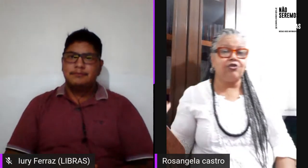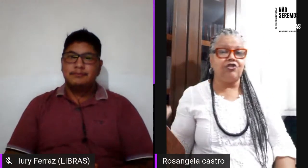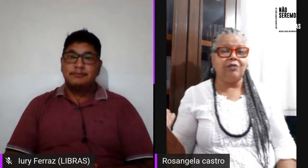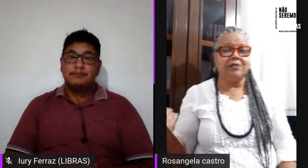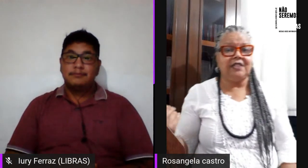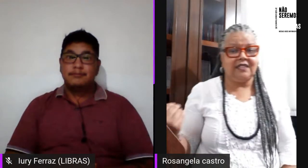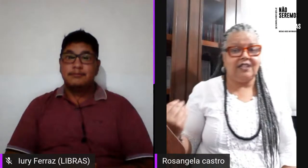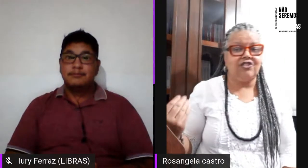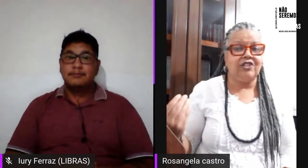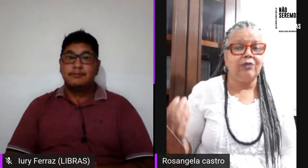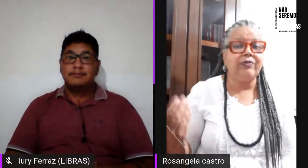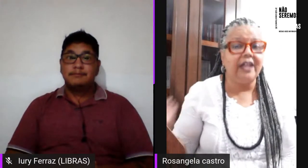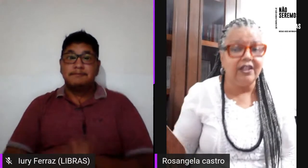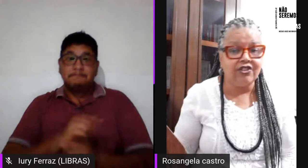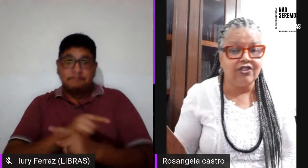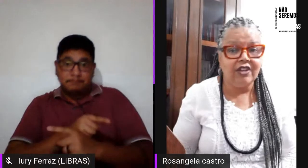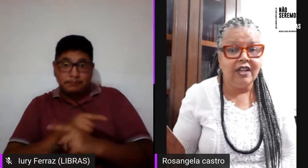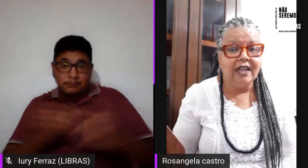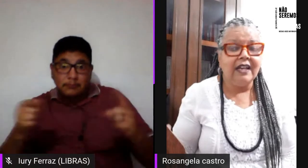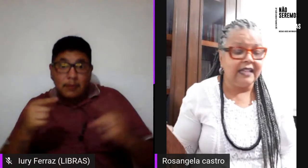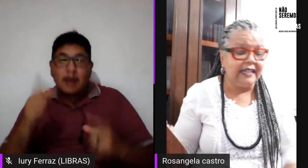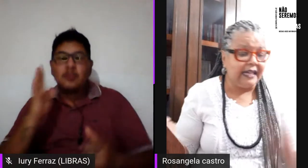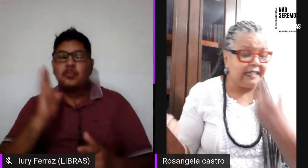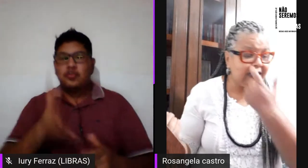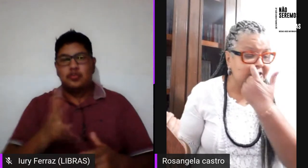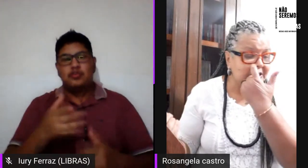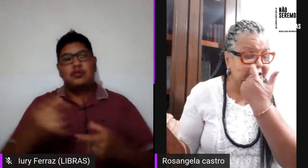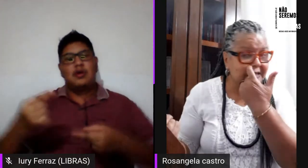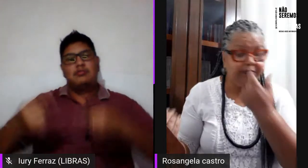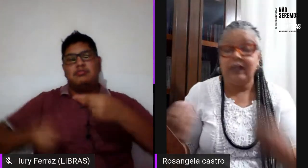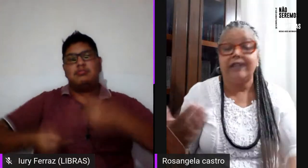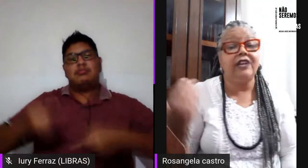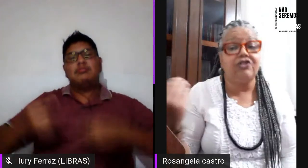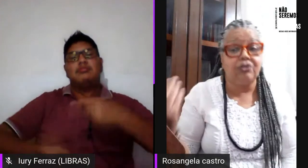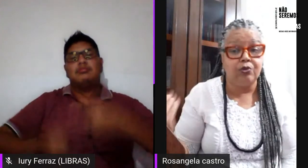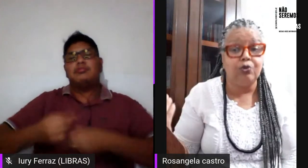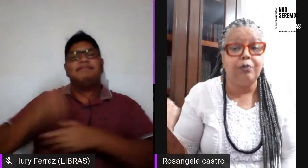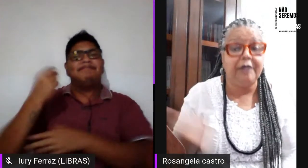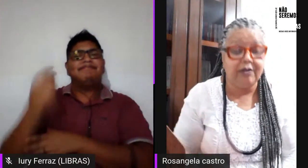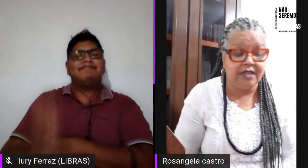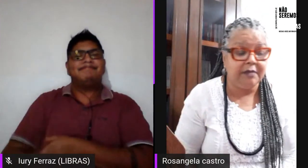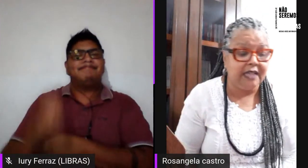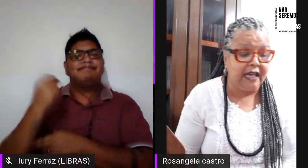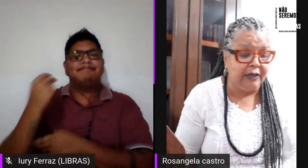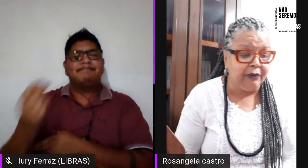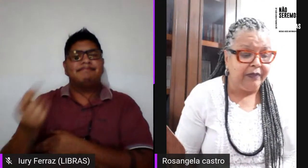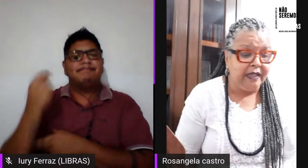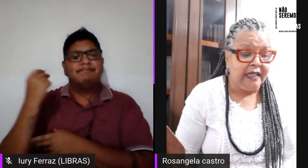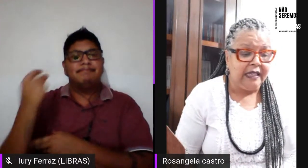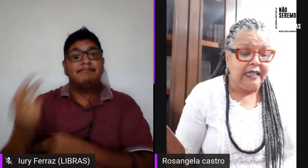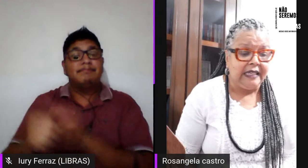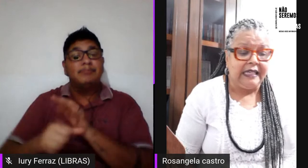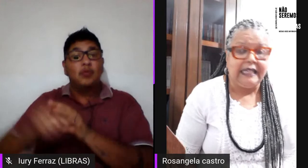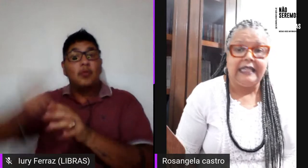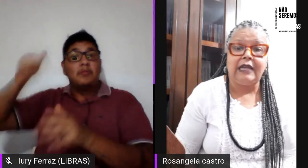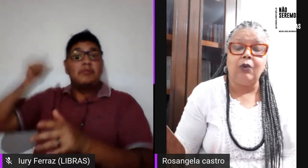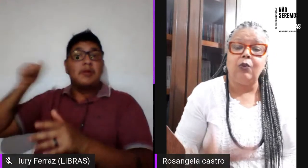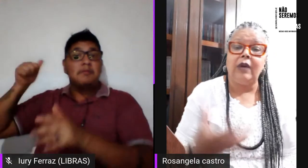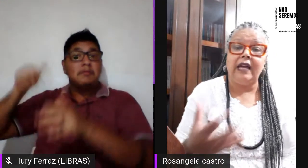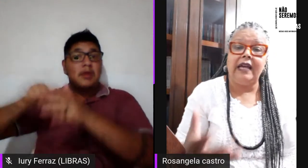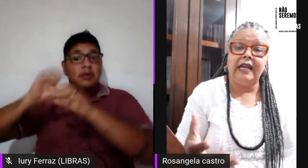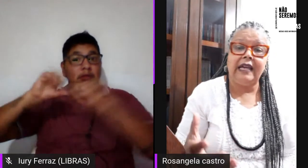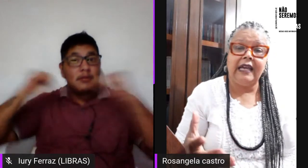nós já discutíamos essa questão desde da década de, desde o primeiro seminário, né,